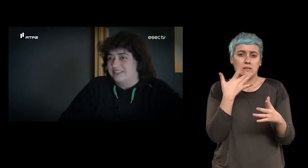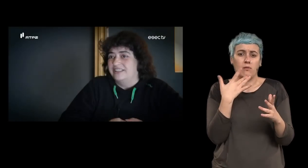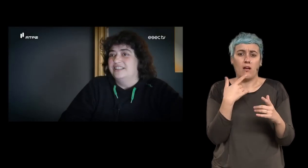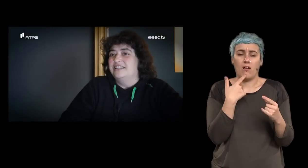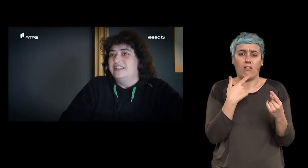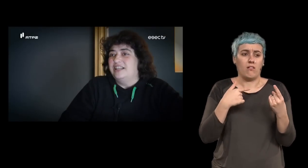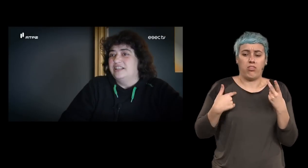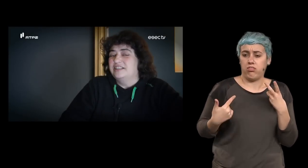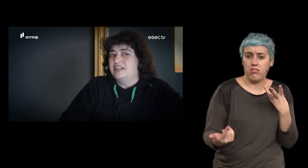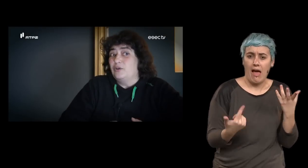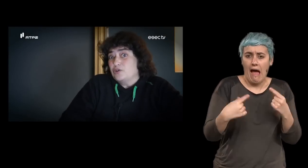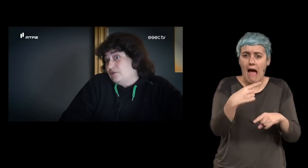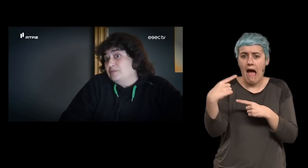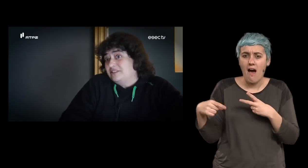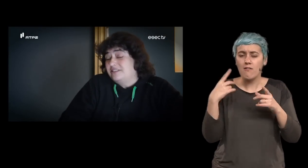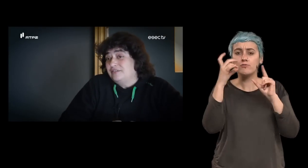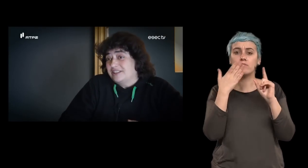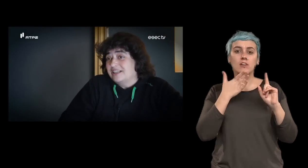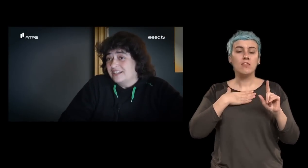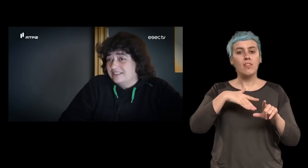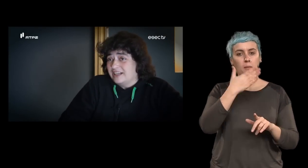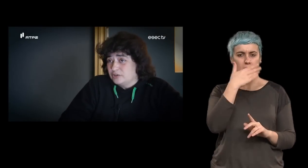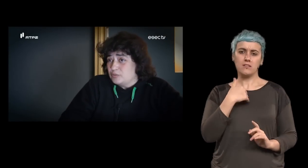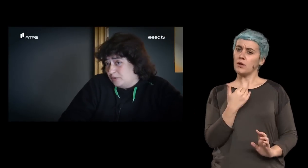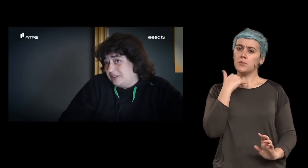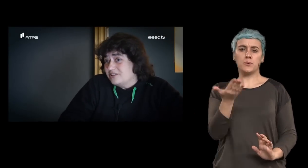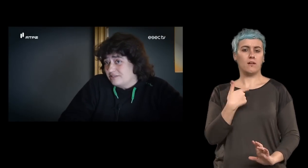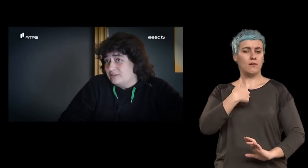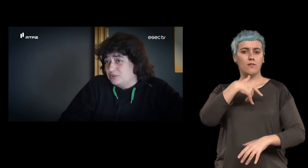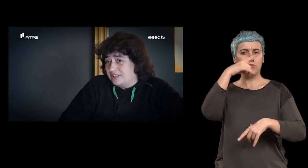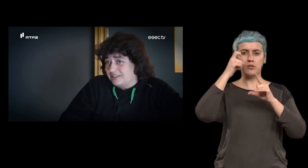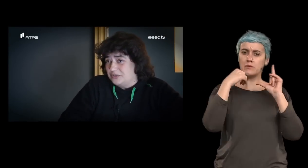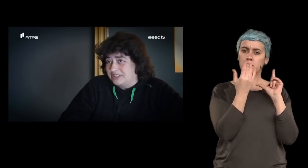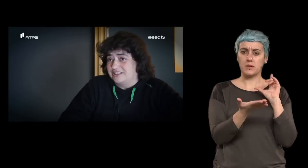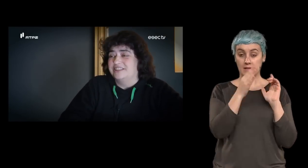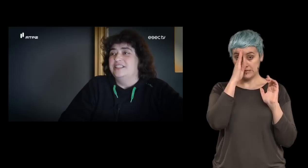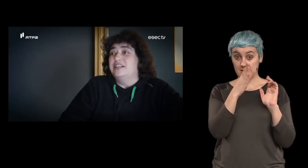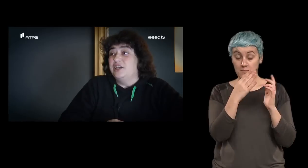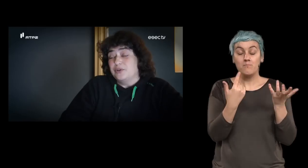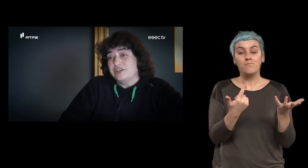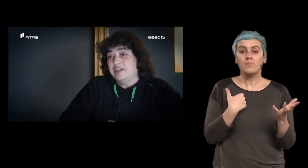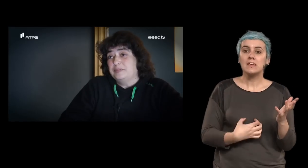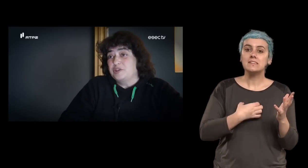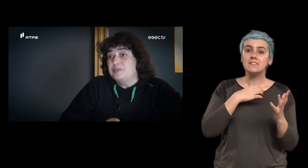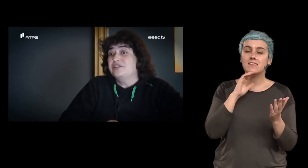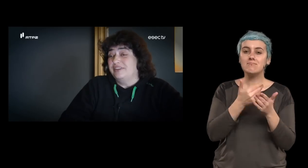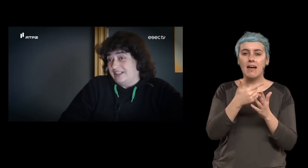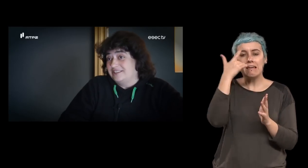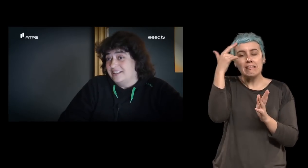que nós somos levados a acreditar que somos competentes no uso dessa linguagem. E eu achei que para desmistificar essa